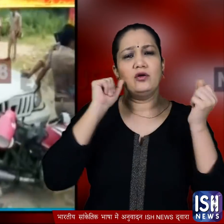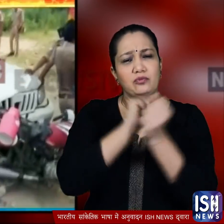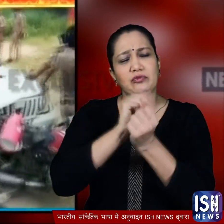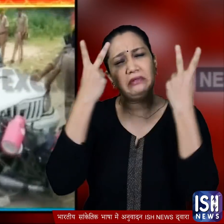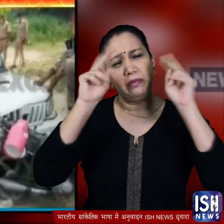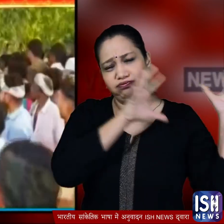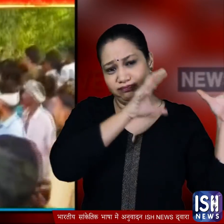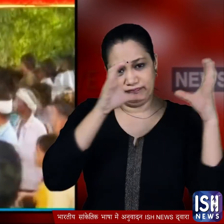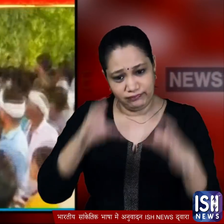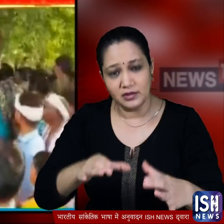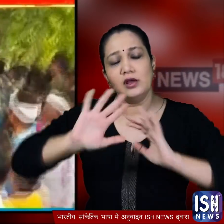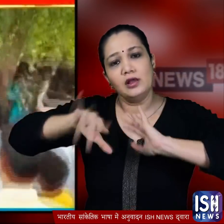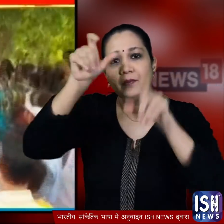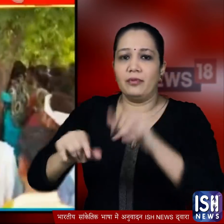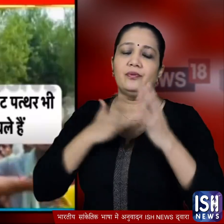पुलिस बल वहां पहुँचा तब जाकर लोग शान्त हुए